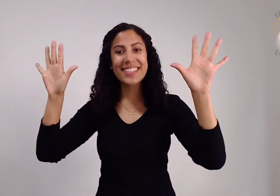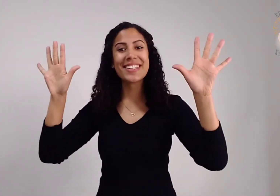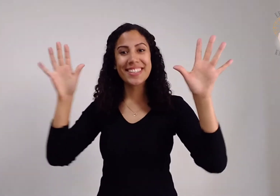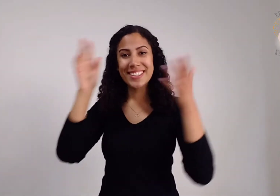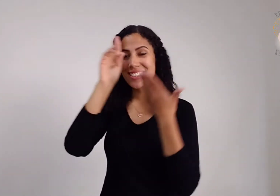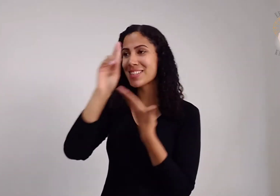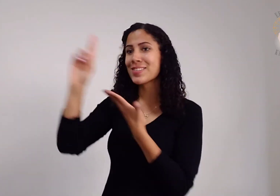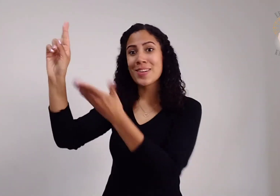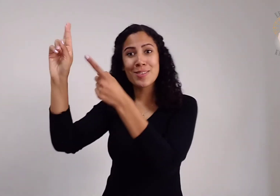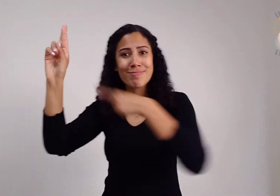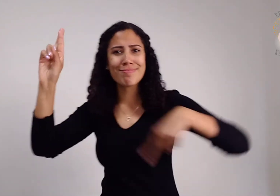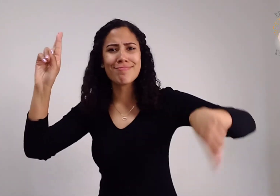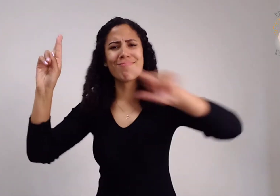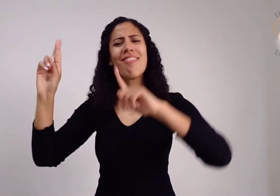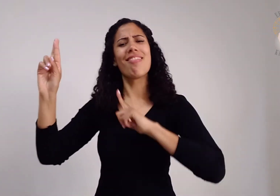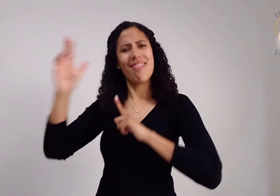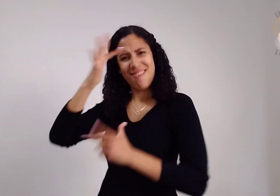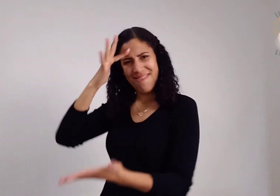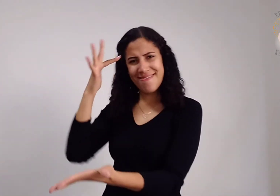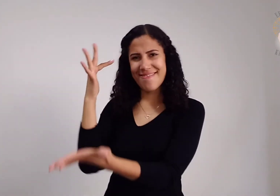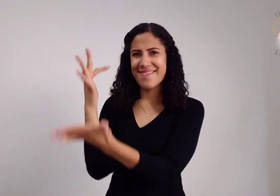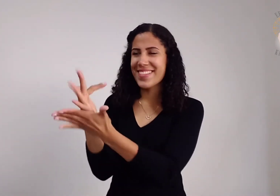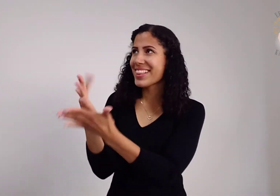Jesus Cristo glorificado